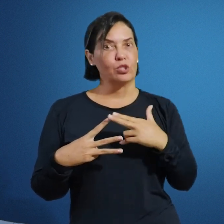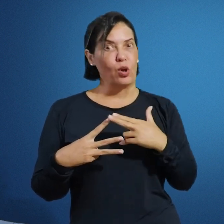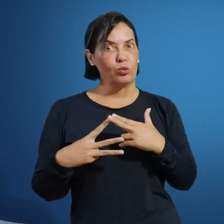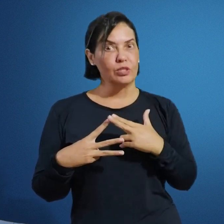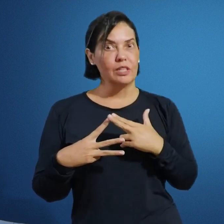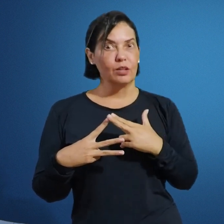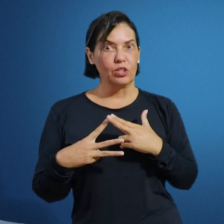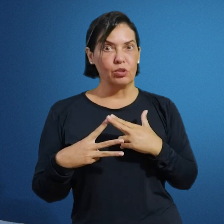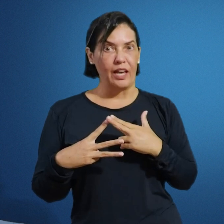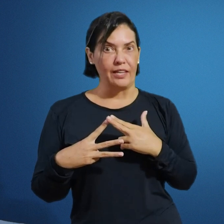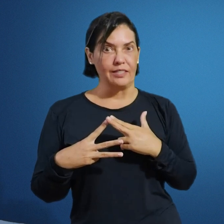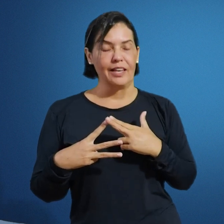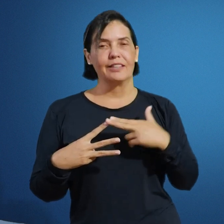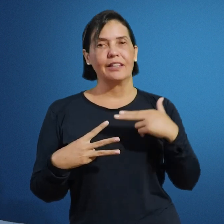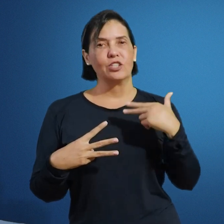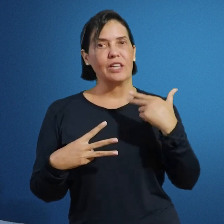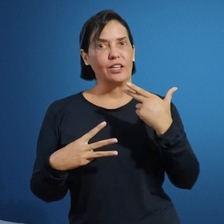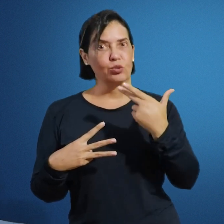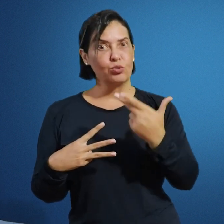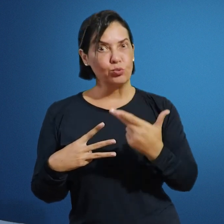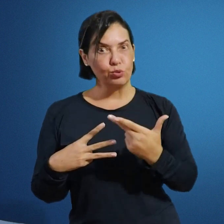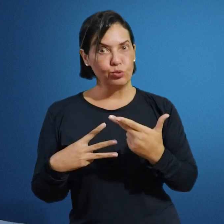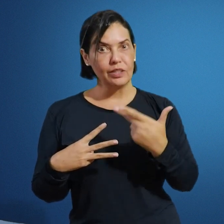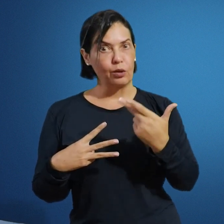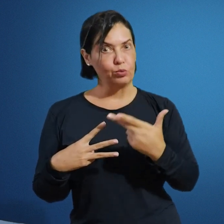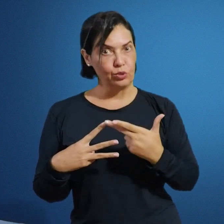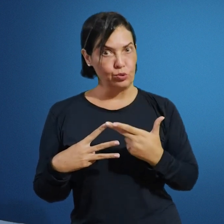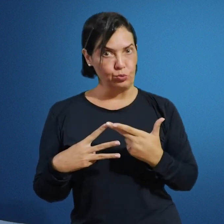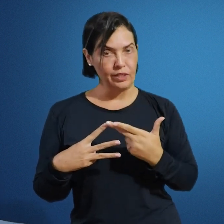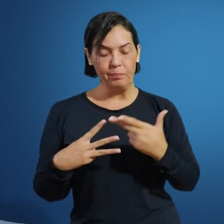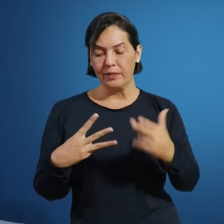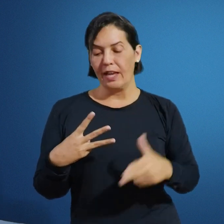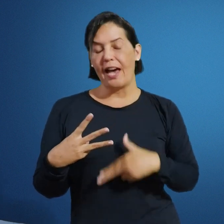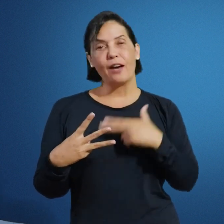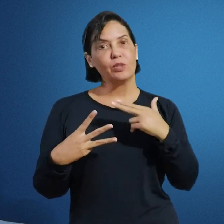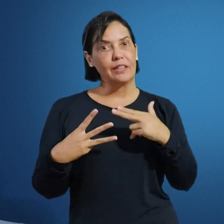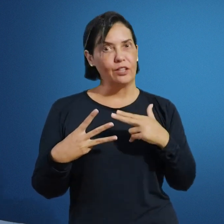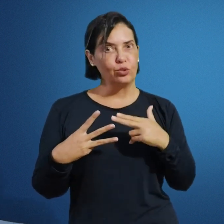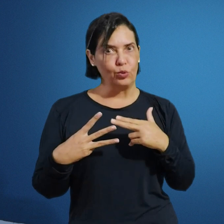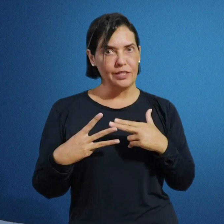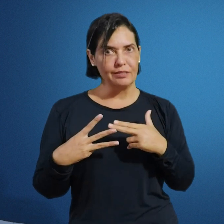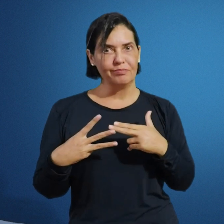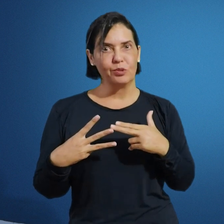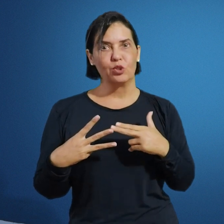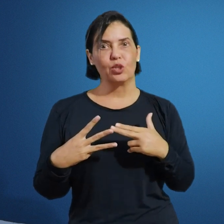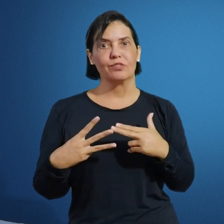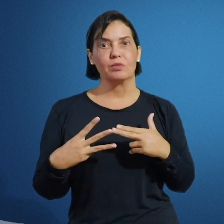históricos e educacionais da identidade do surdo e da cultura surda. A unidade 2, onde nós vamos